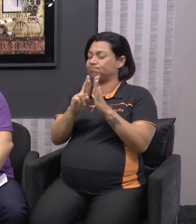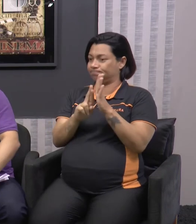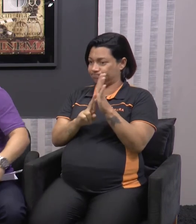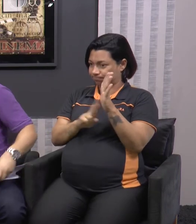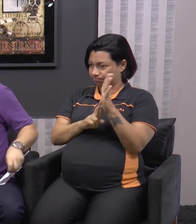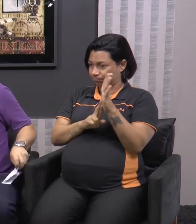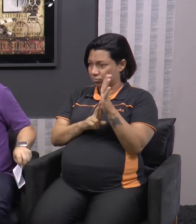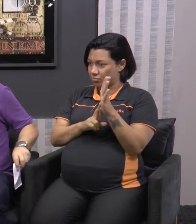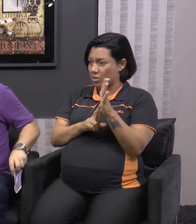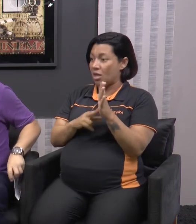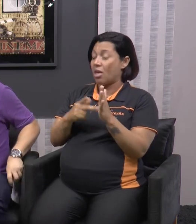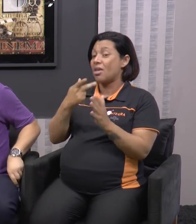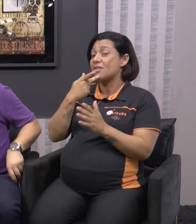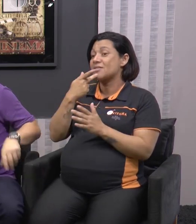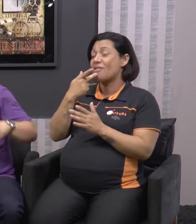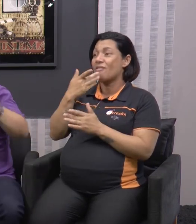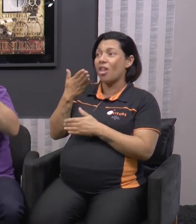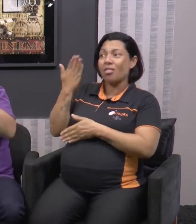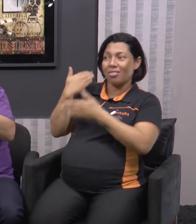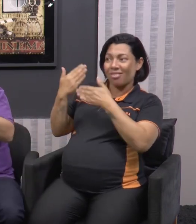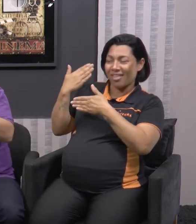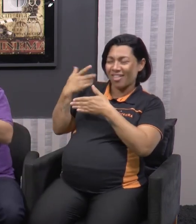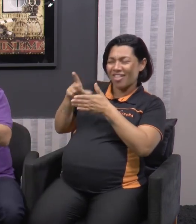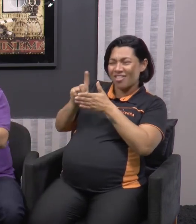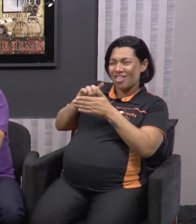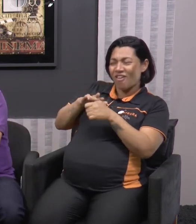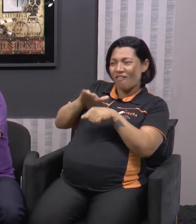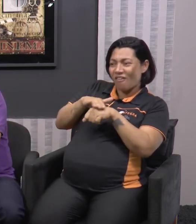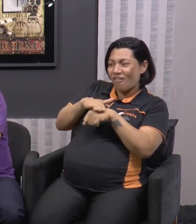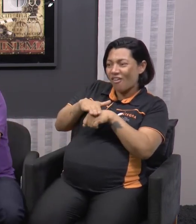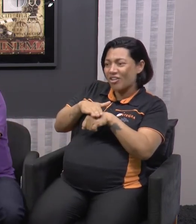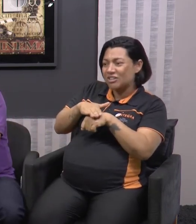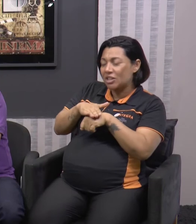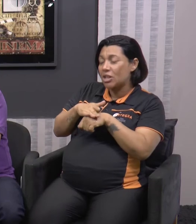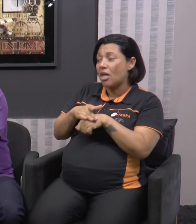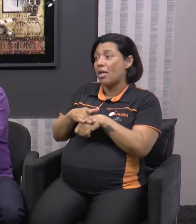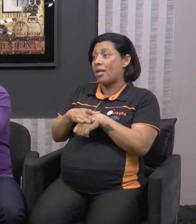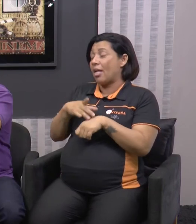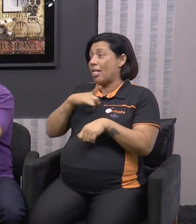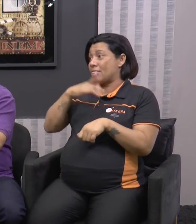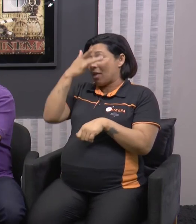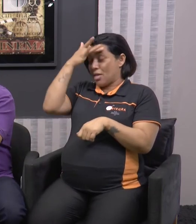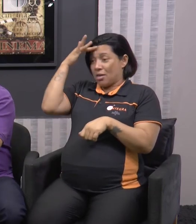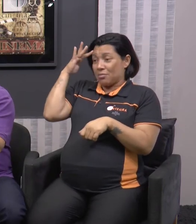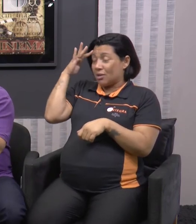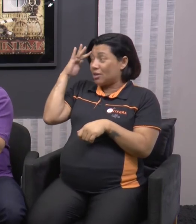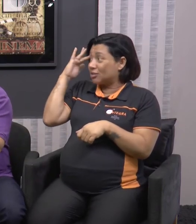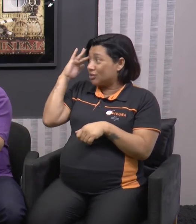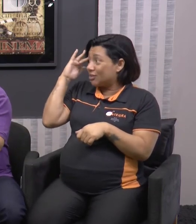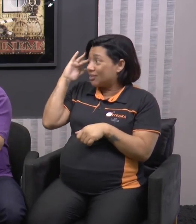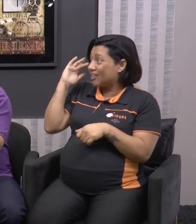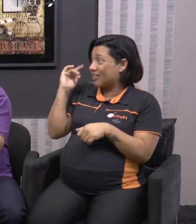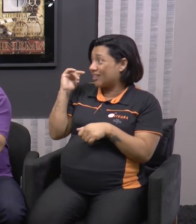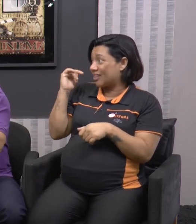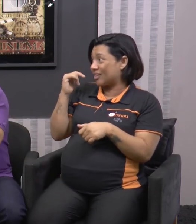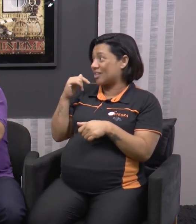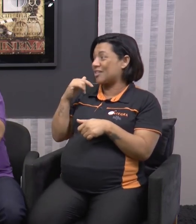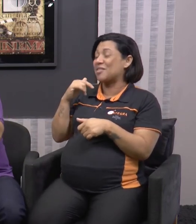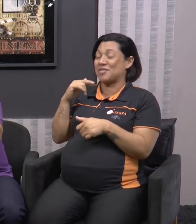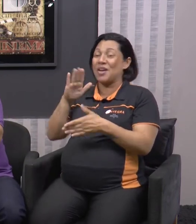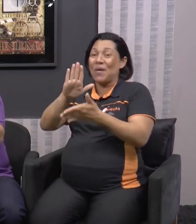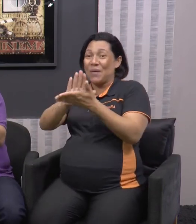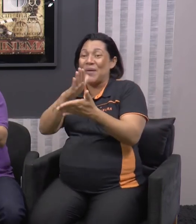Mas eles estavam me contando, gente, que muita gente contrata... Como é que chama mesmo essa profissão? Intérprete de libras.